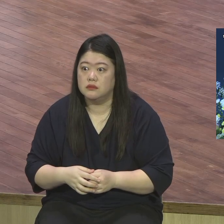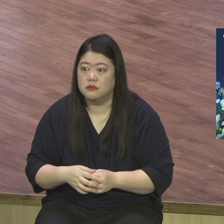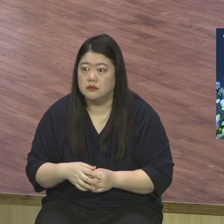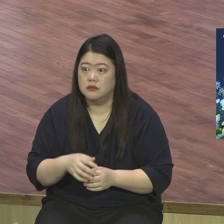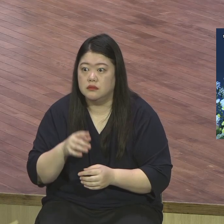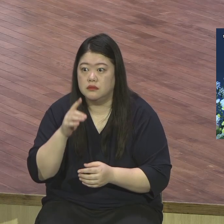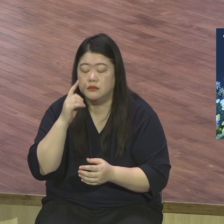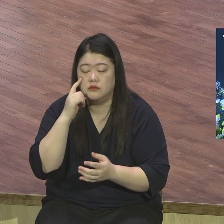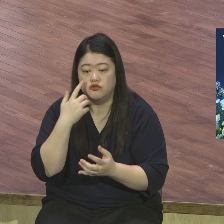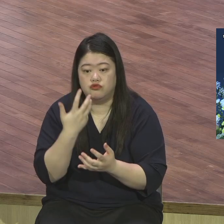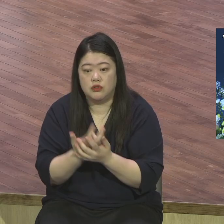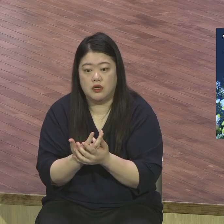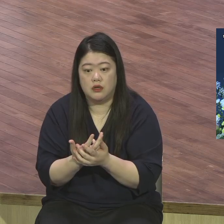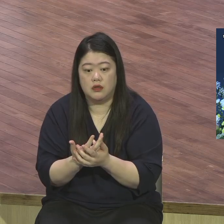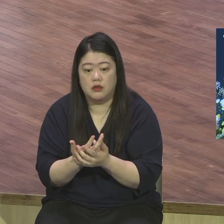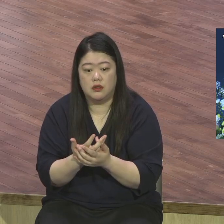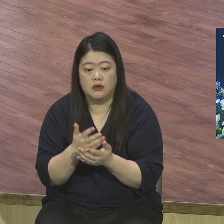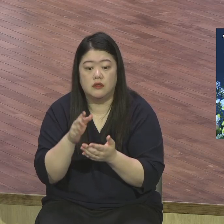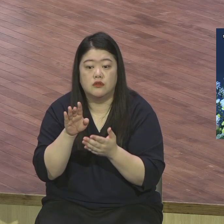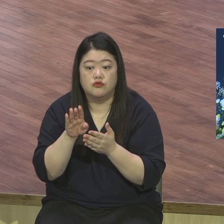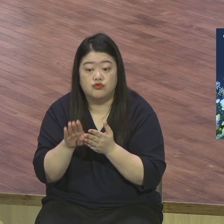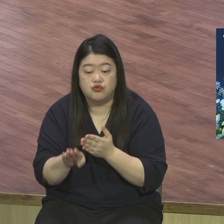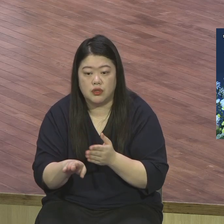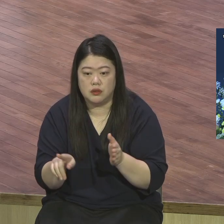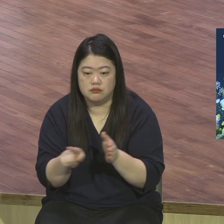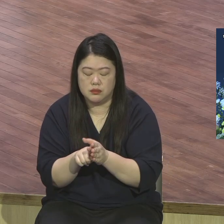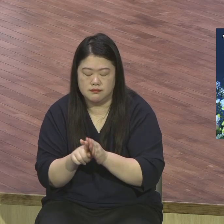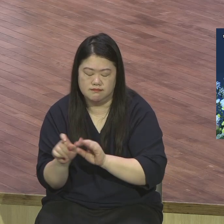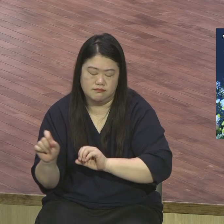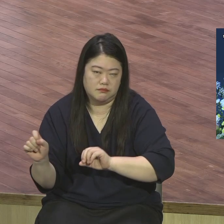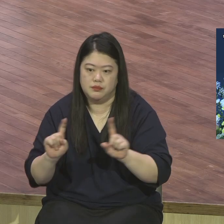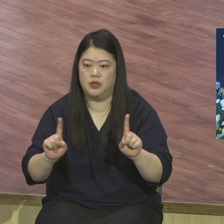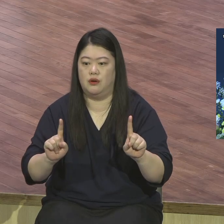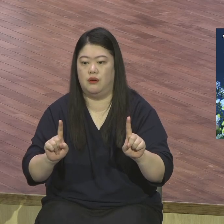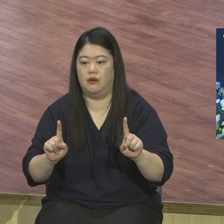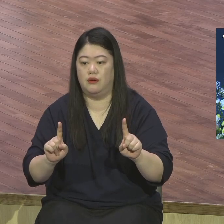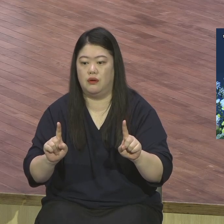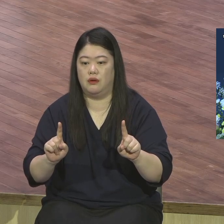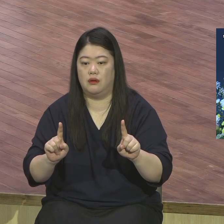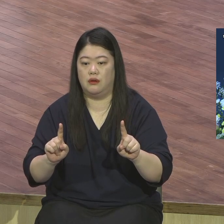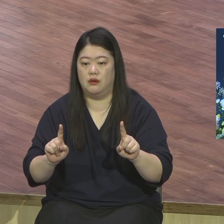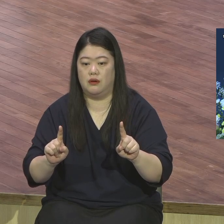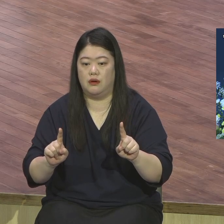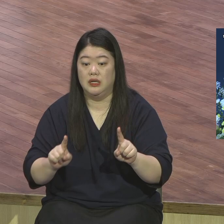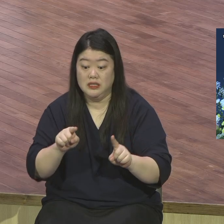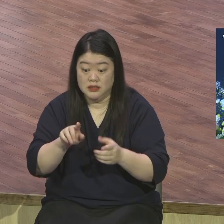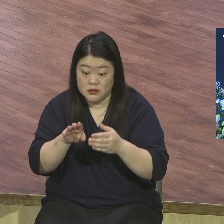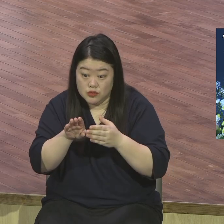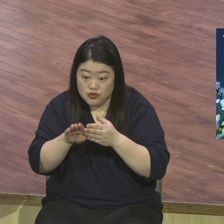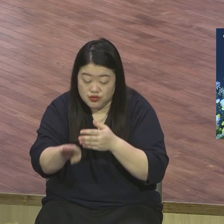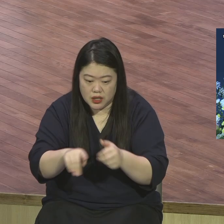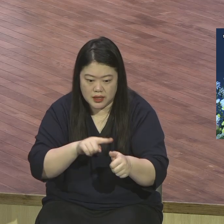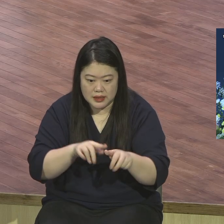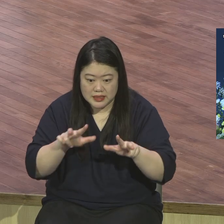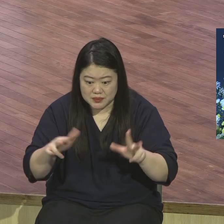그 이후부터 진젠돌프 백작은 생명근 헌신의 삶을